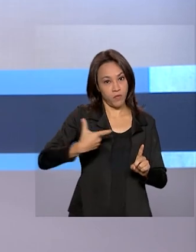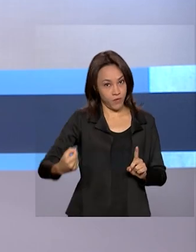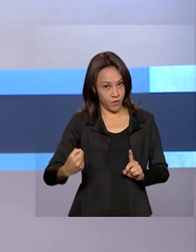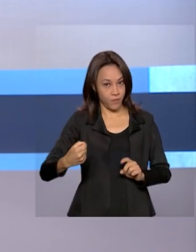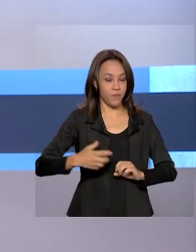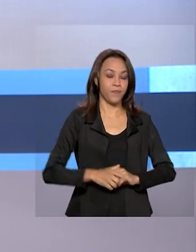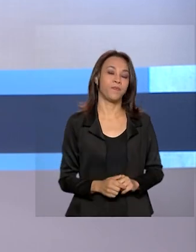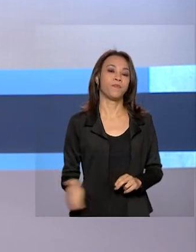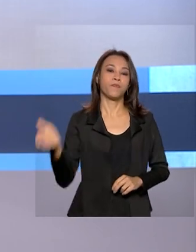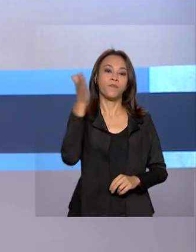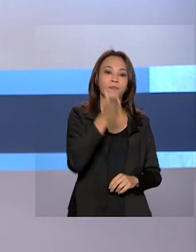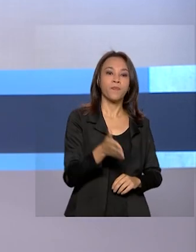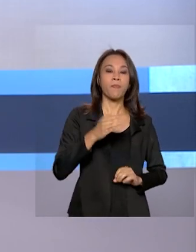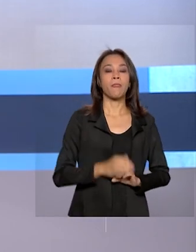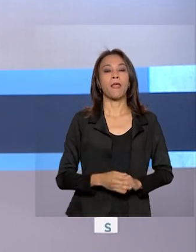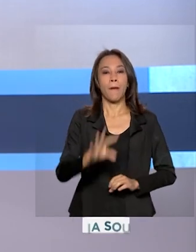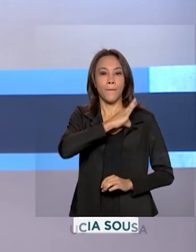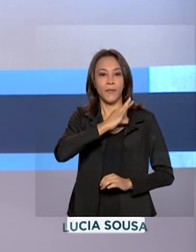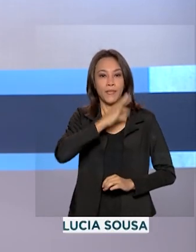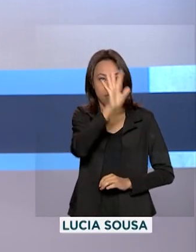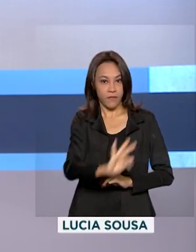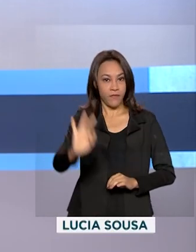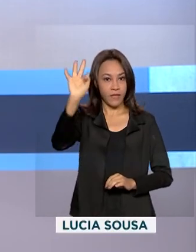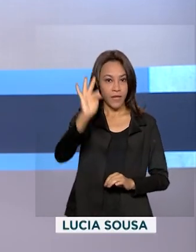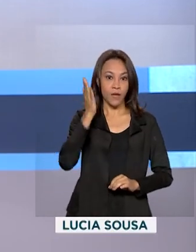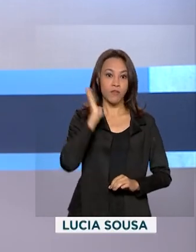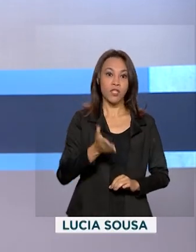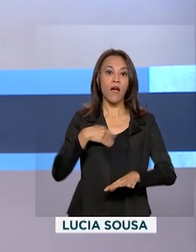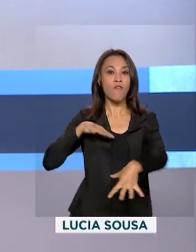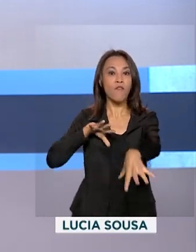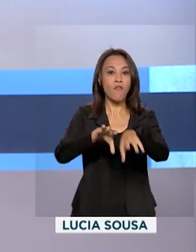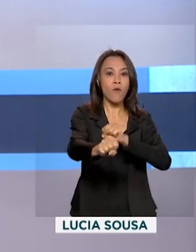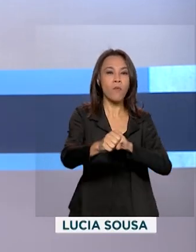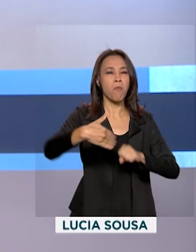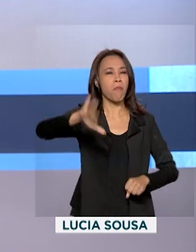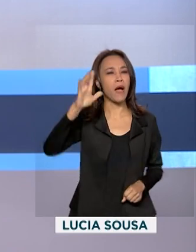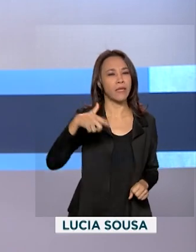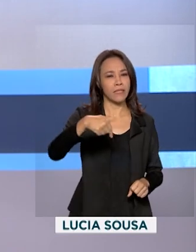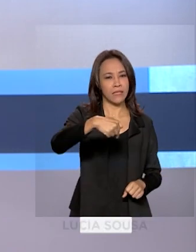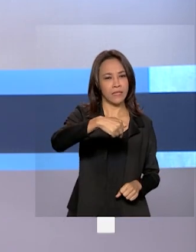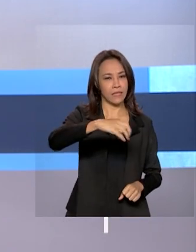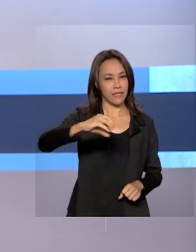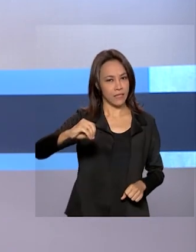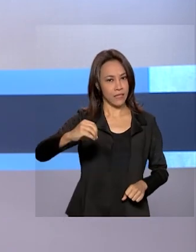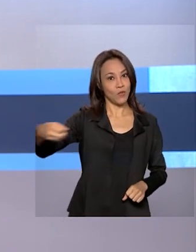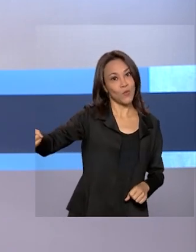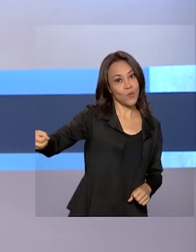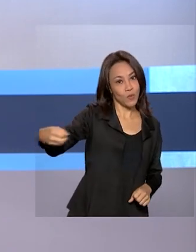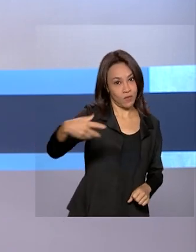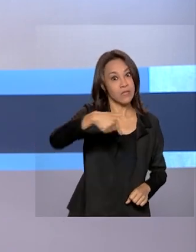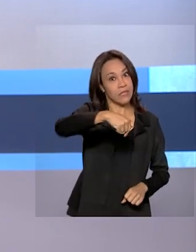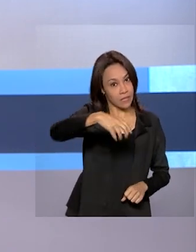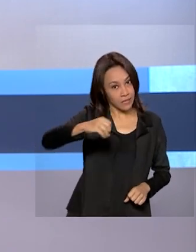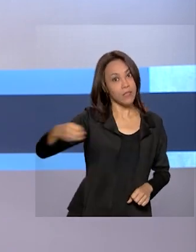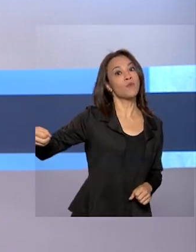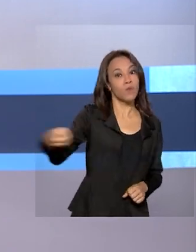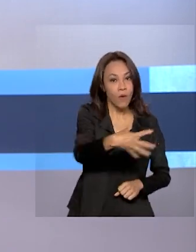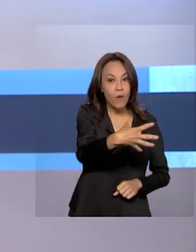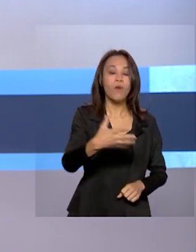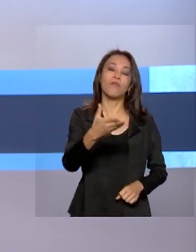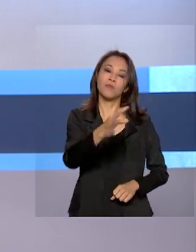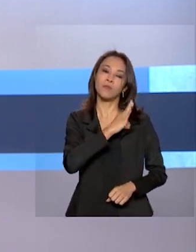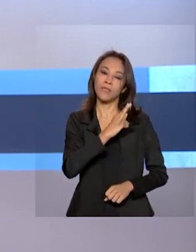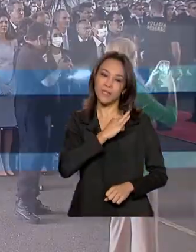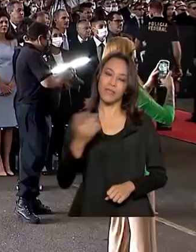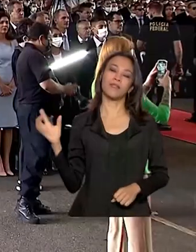A Polícia Federal formou quase 700 novos policiais. A cerimônia também contou com a participação do presidente Jair